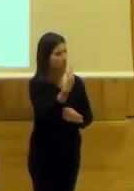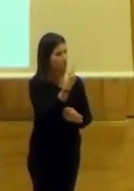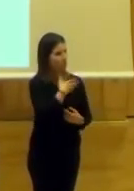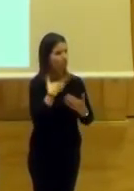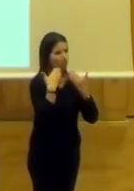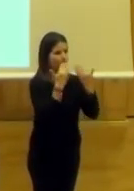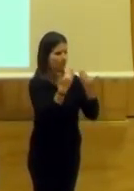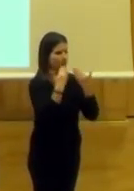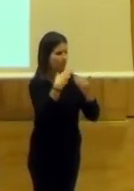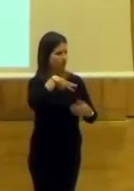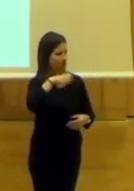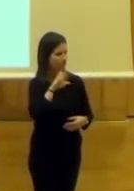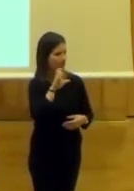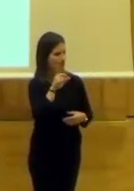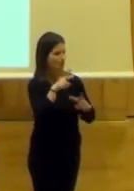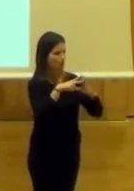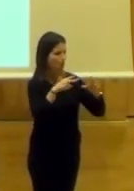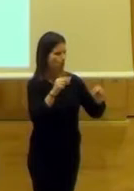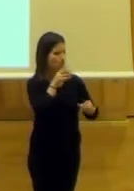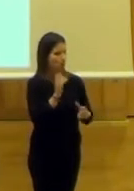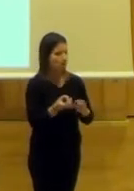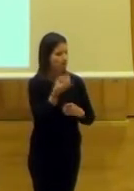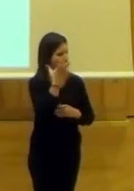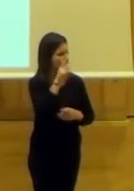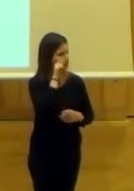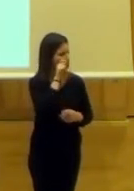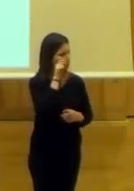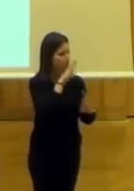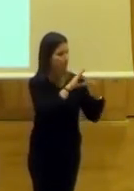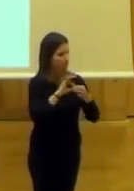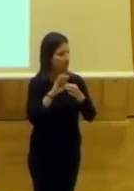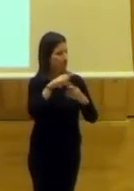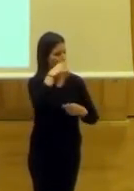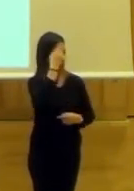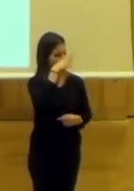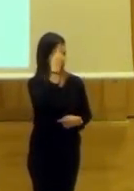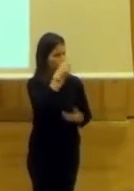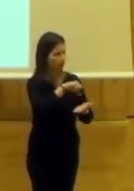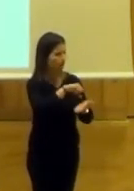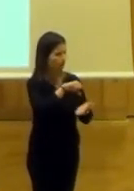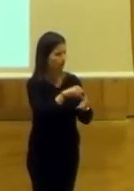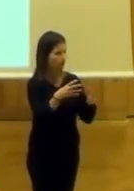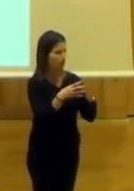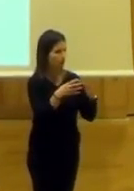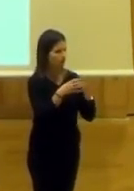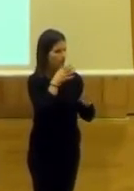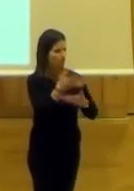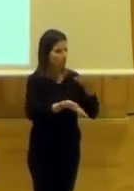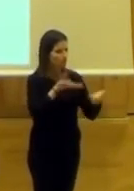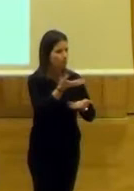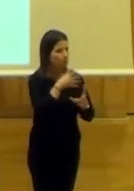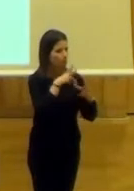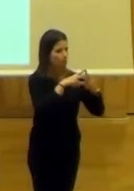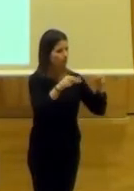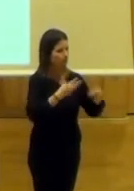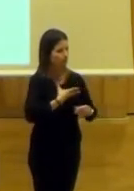felicitar a Medial Barco PR con esta iniciativa de turismo y cultura en Granada, promovido por la universidad y el